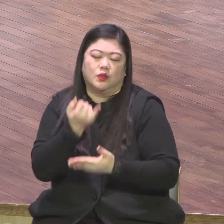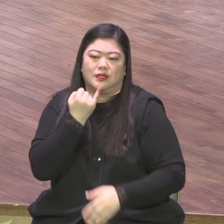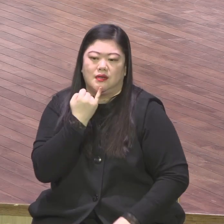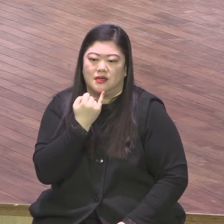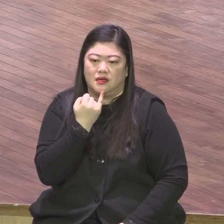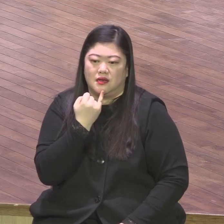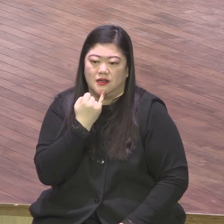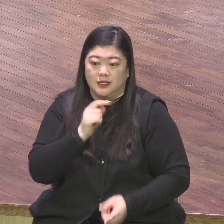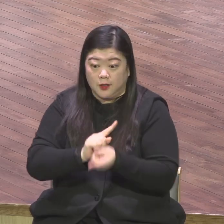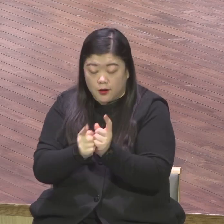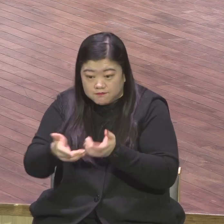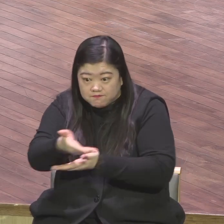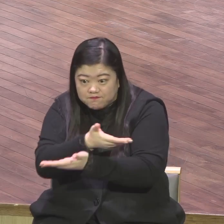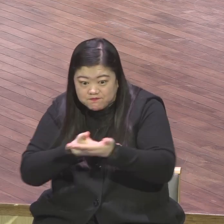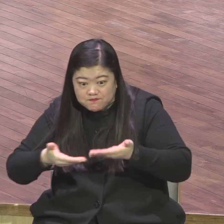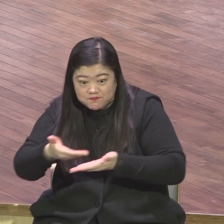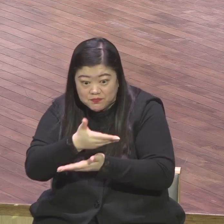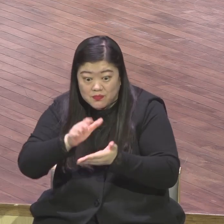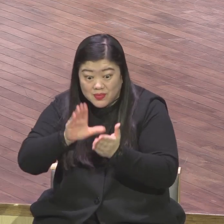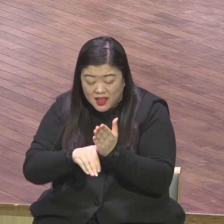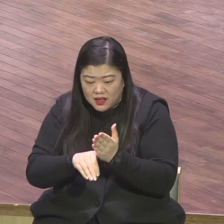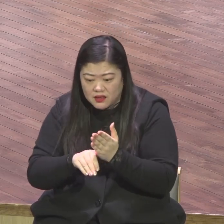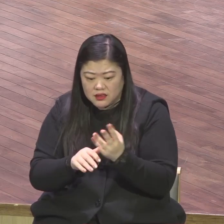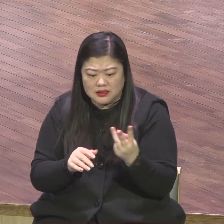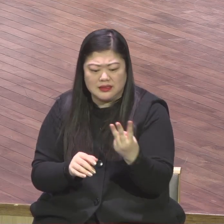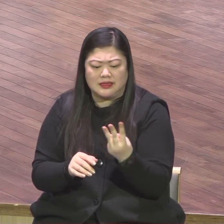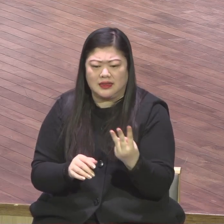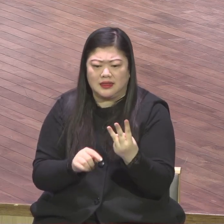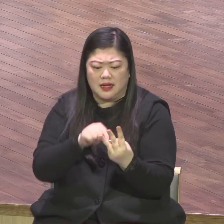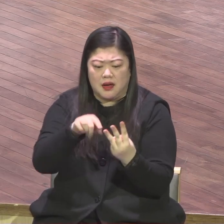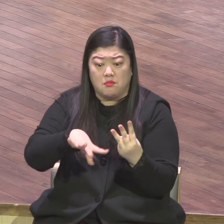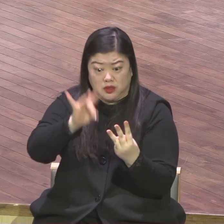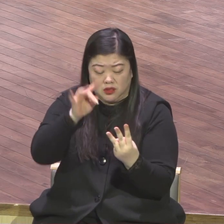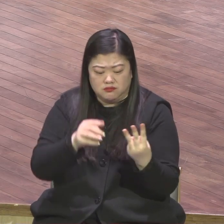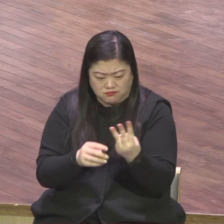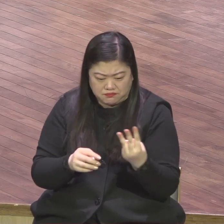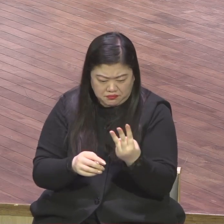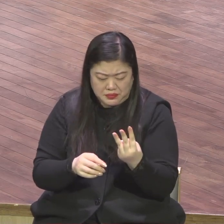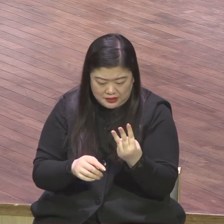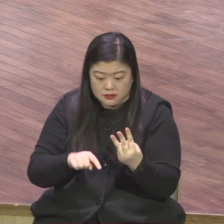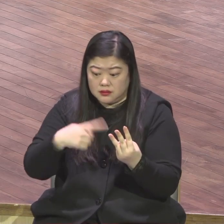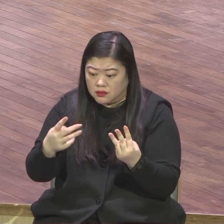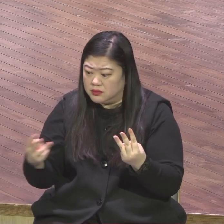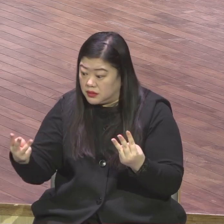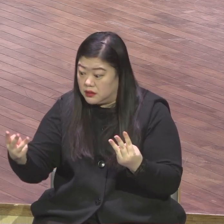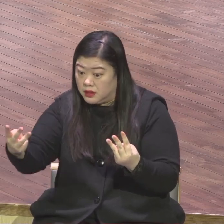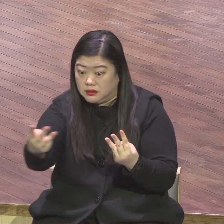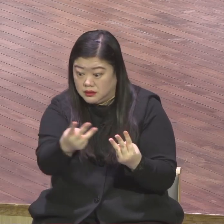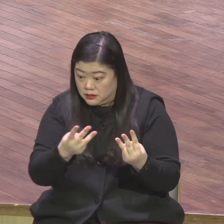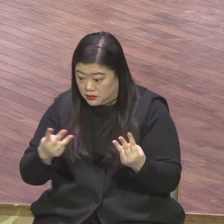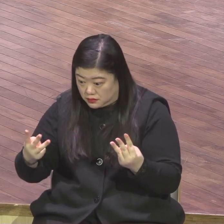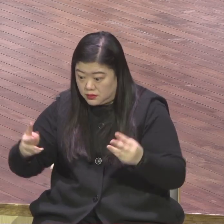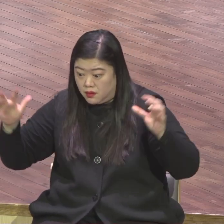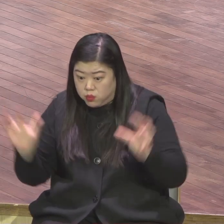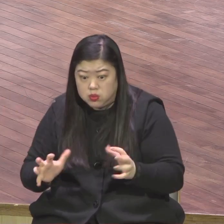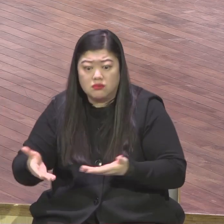도전하는 이 사민일조 하나님이요 아무런 열매 없어도